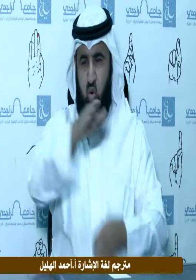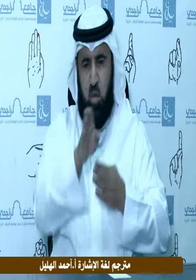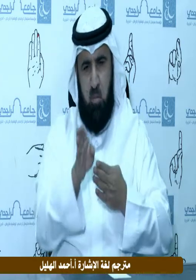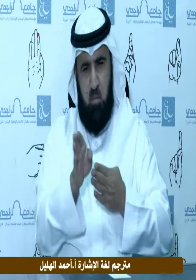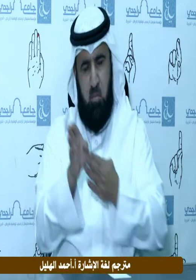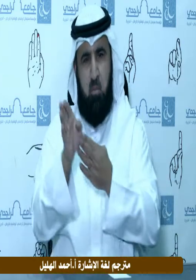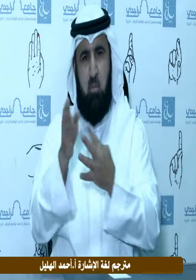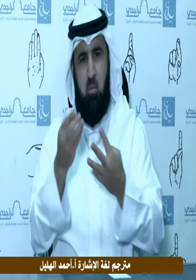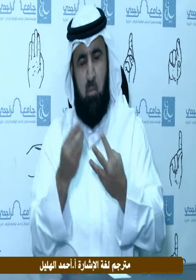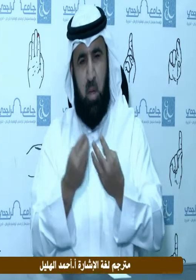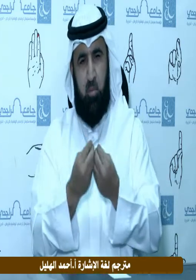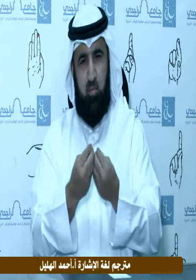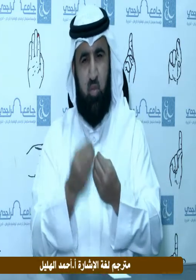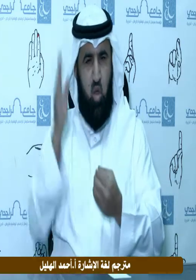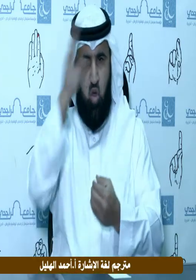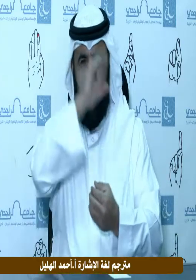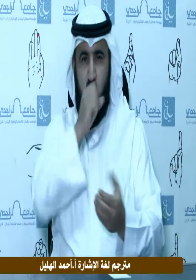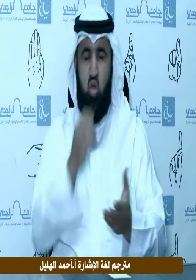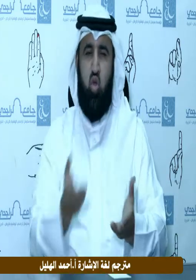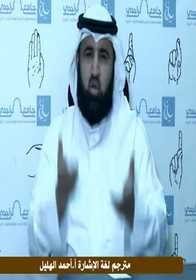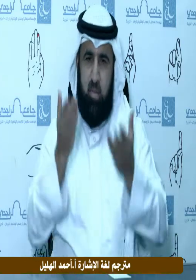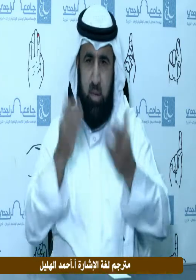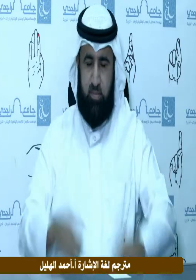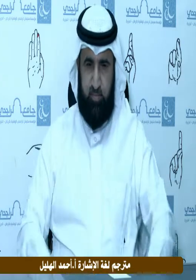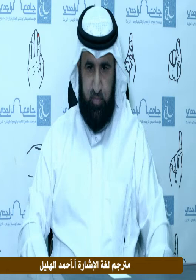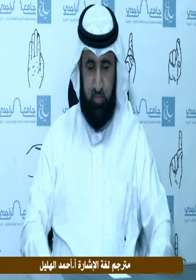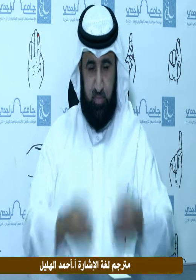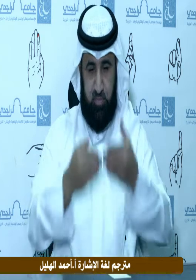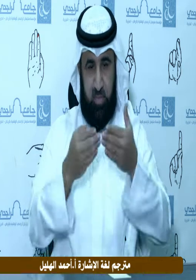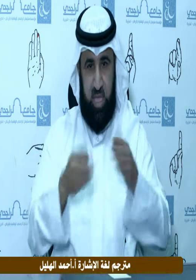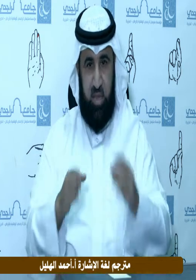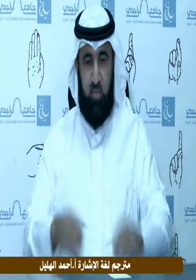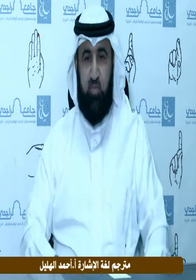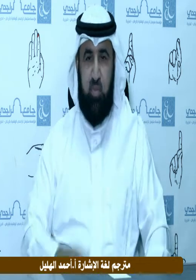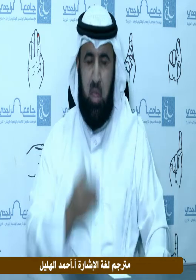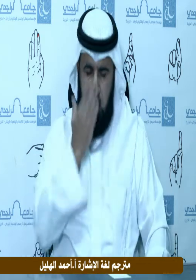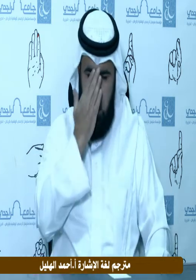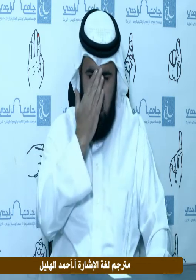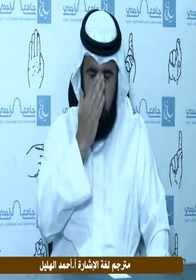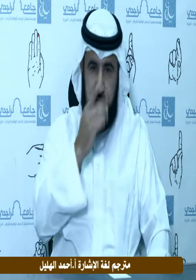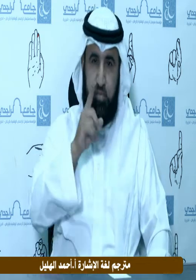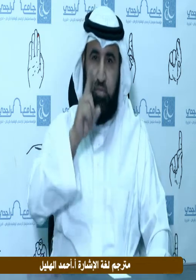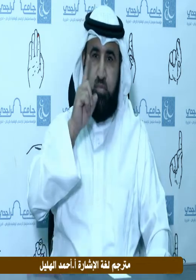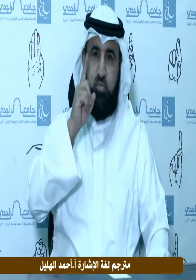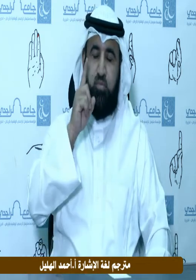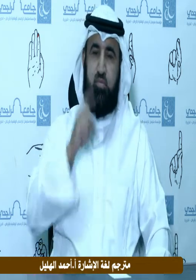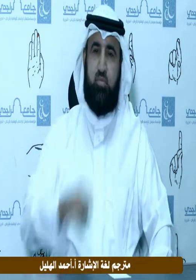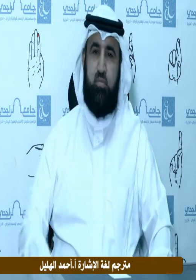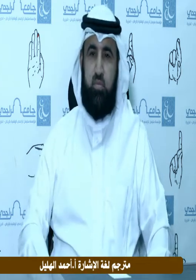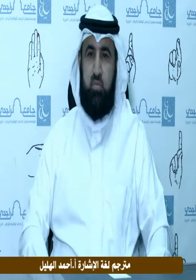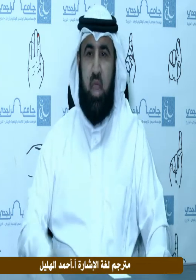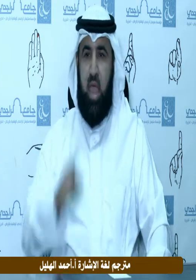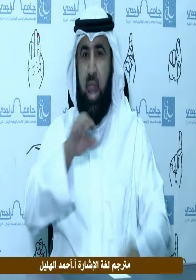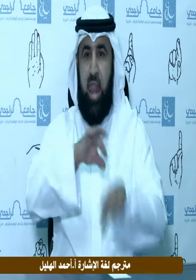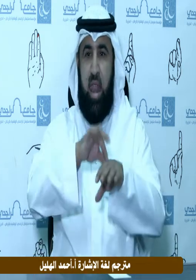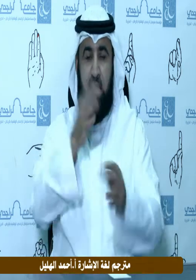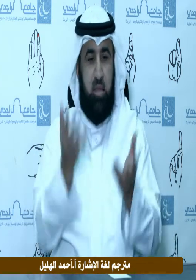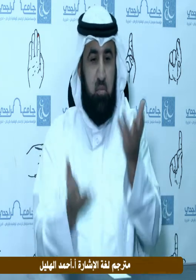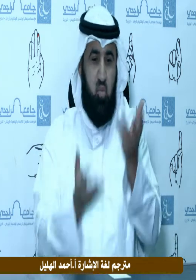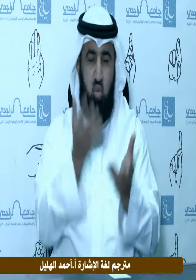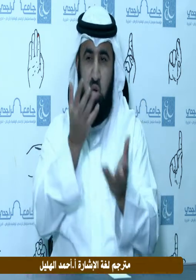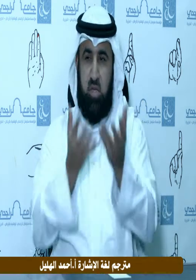أثره واهتدى بهداه إلى يوم الدين أما بعد عباد الله فإن موازين الناس اختلفت